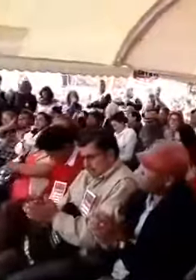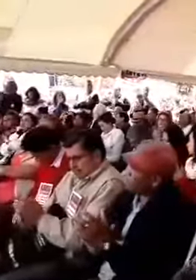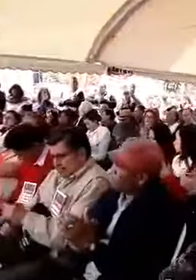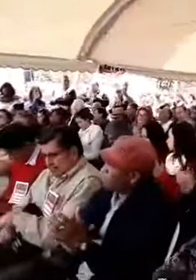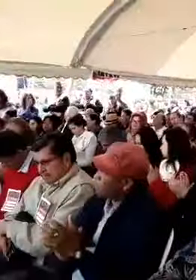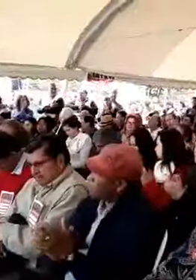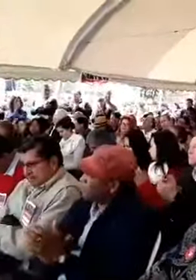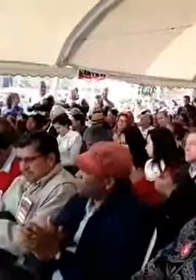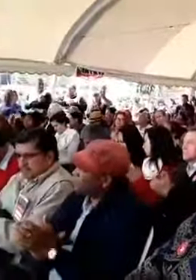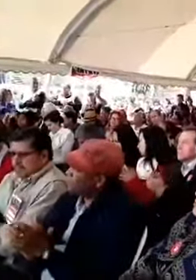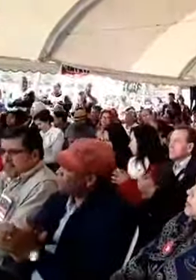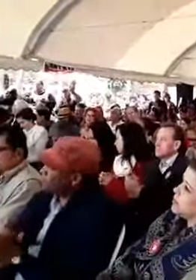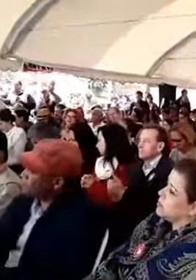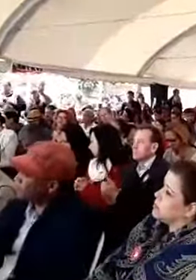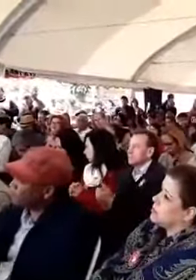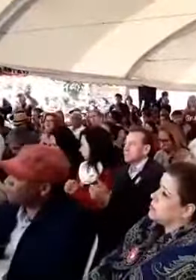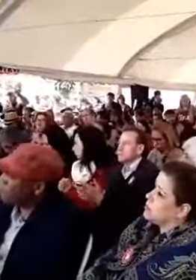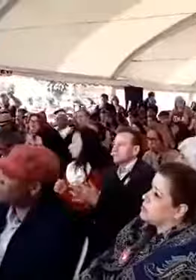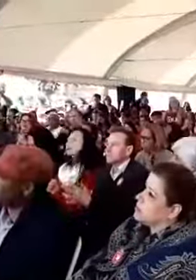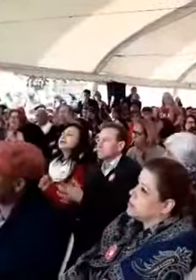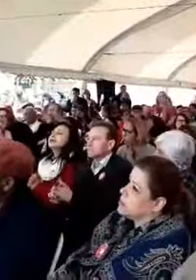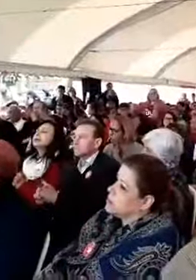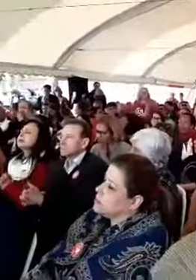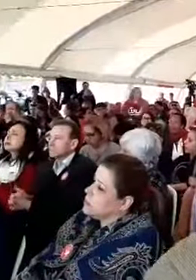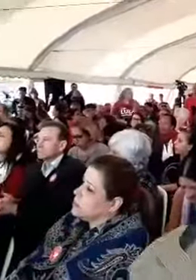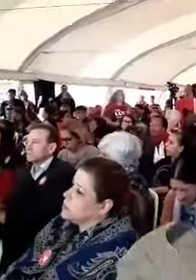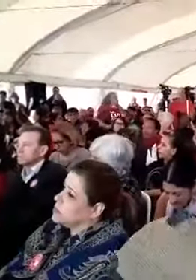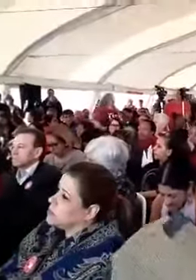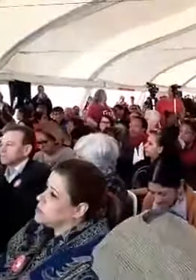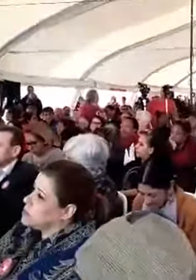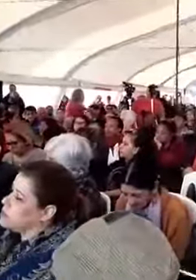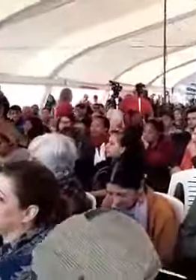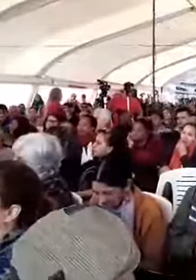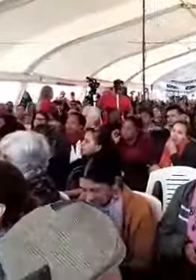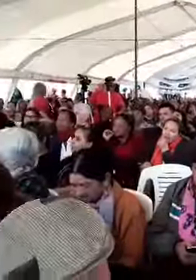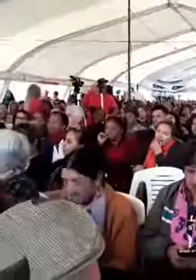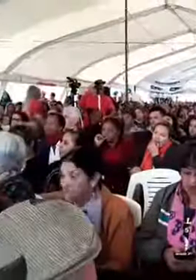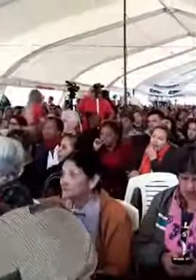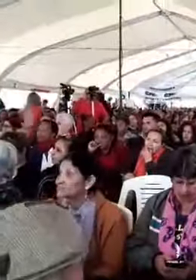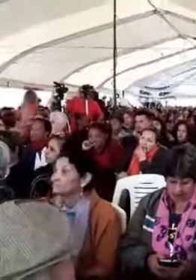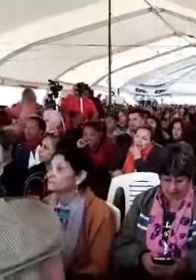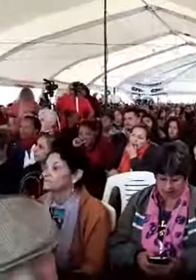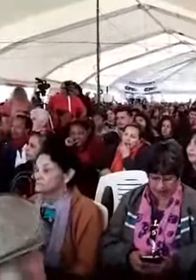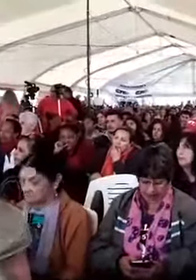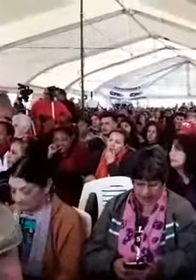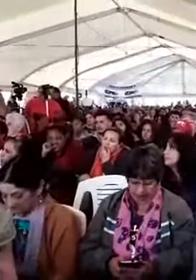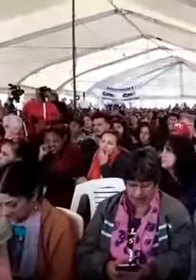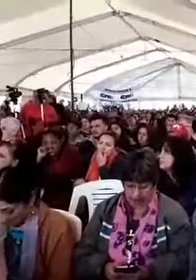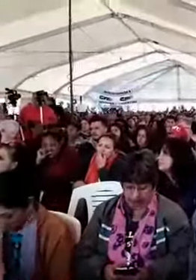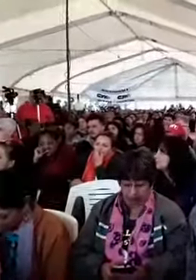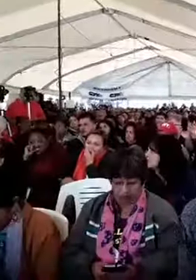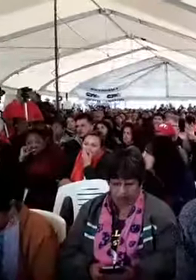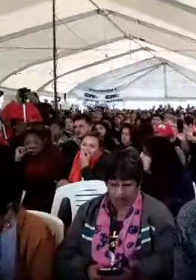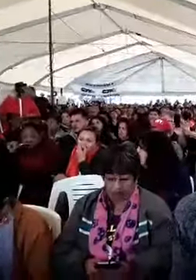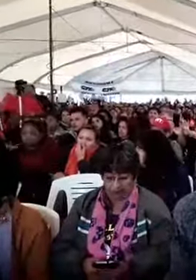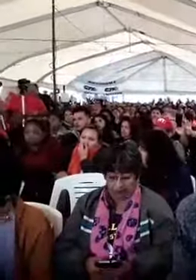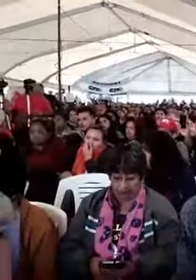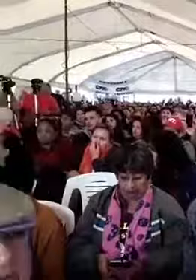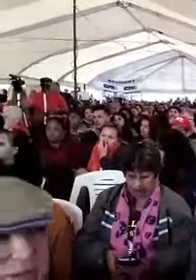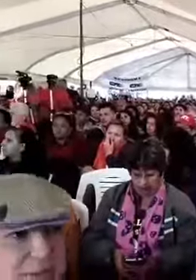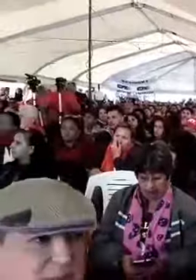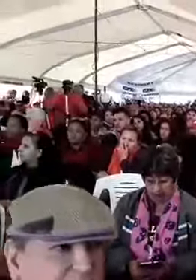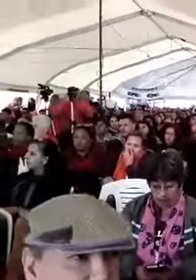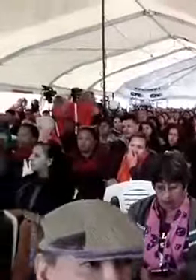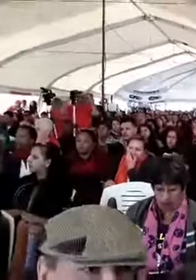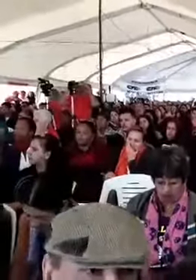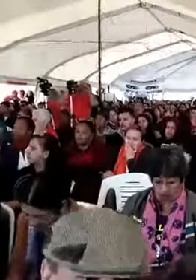tiveram a perspicácia, tiveram a inteligência, tiveram a capacidade